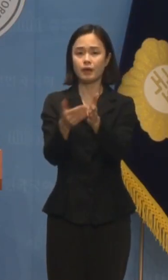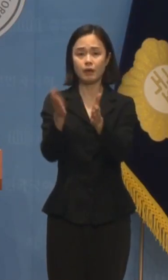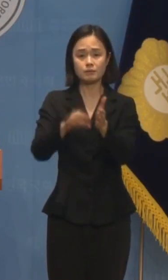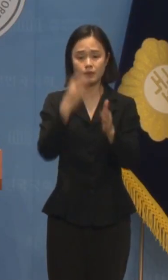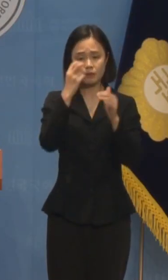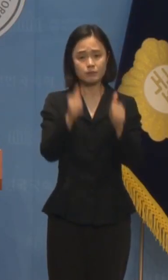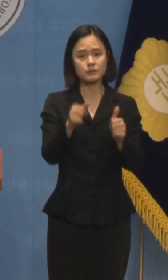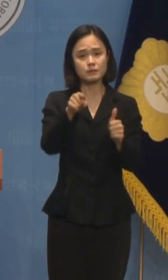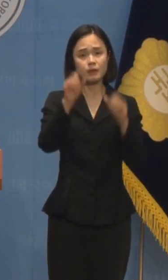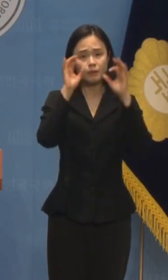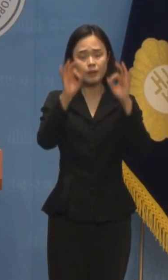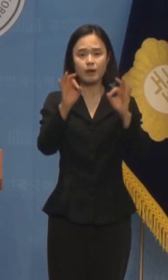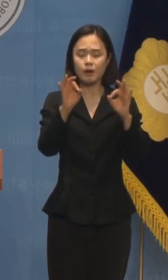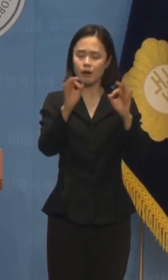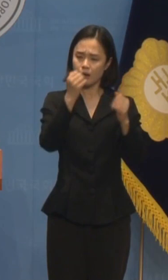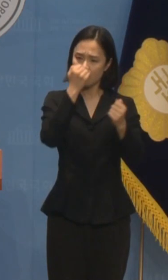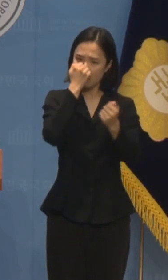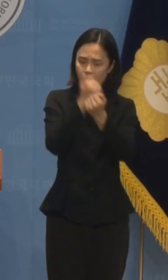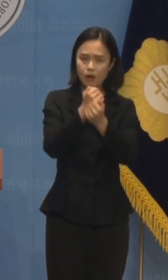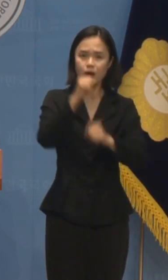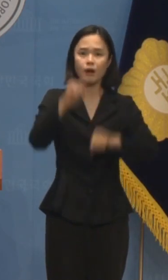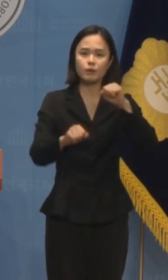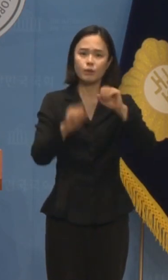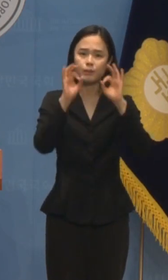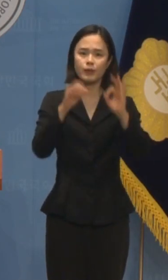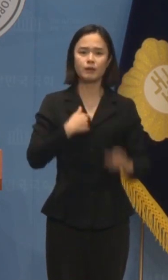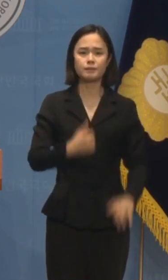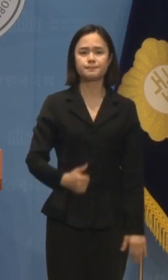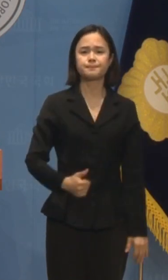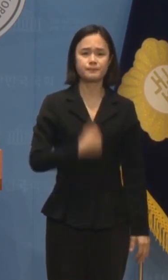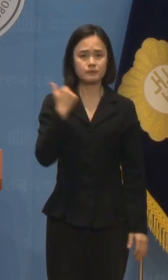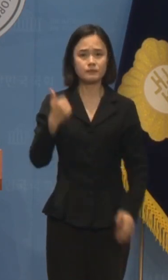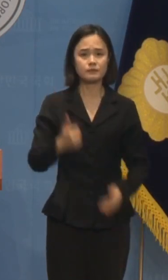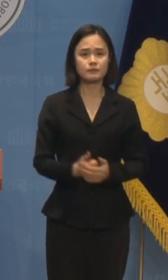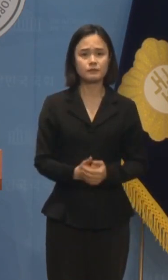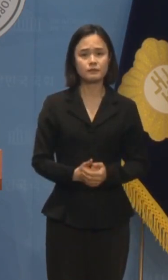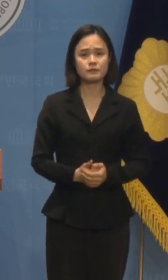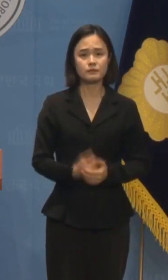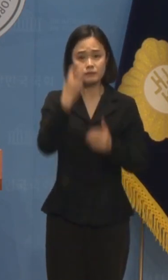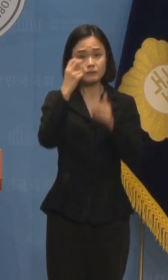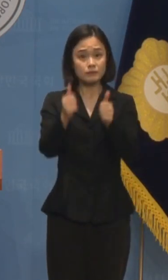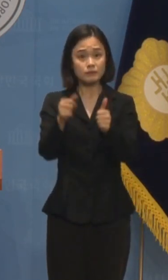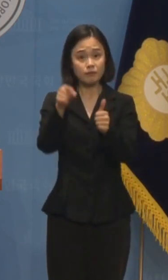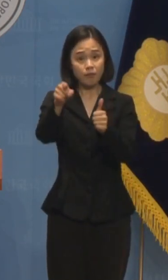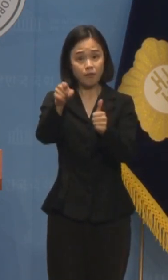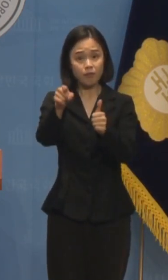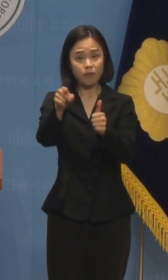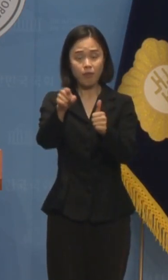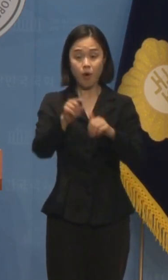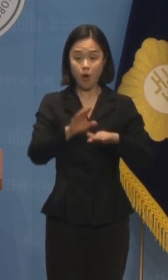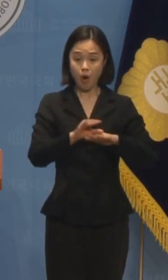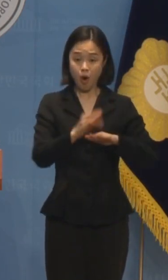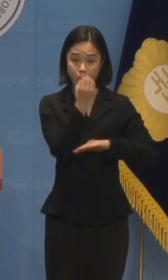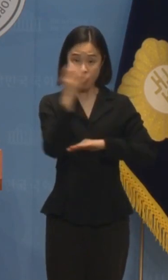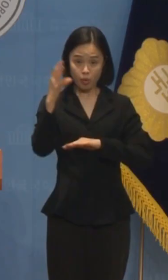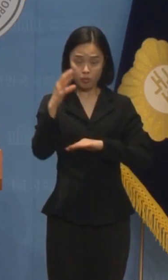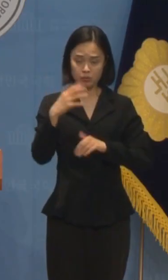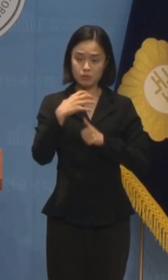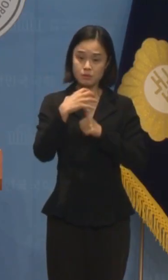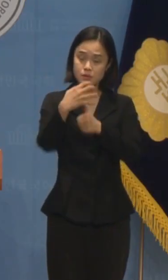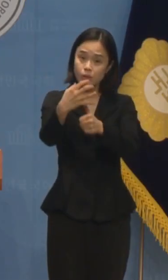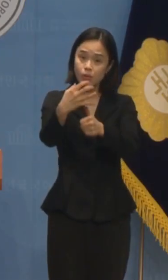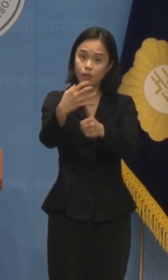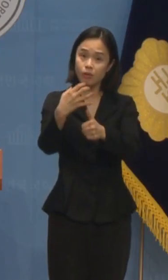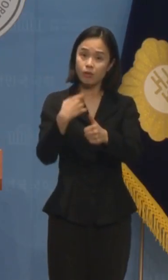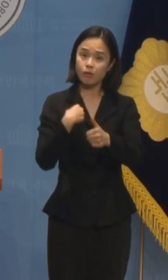억누르기 어렵습니다. 국가기관인 검찰이 언론을 상대해 어떻게 이런 새빨간 거짓말을 할 수 있습니까? 조사